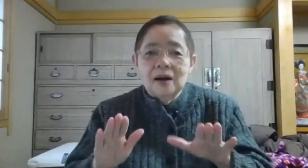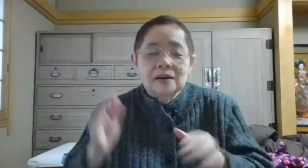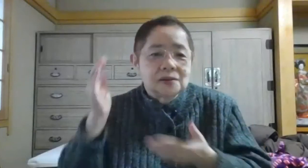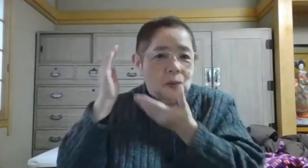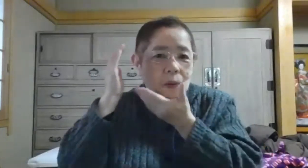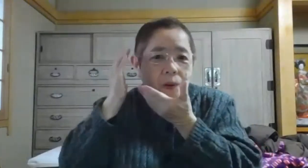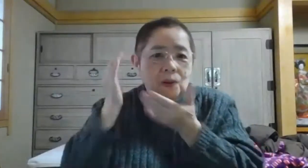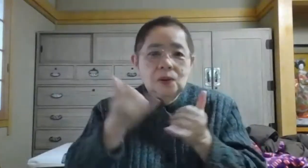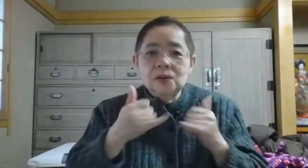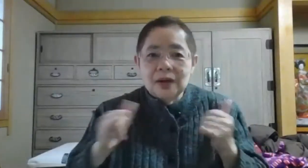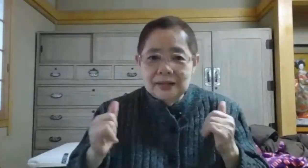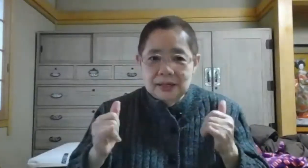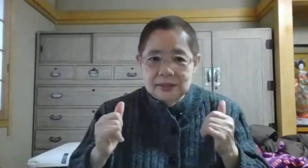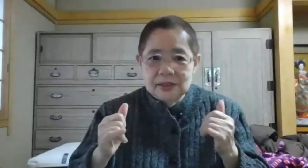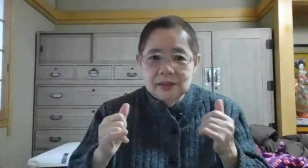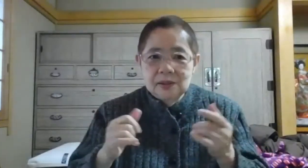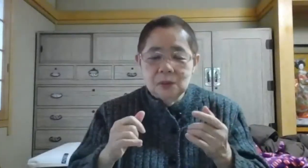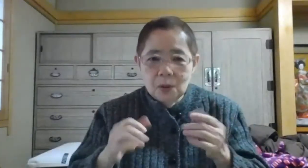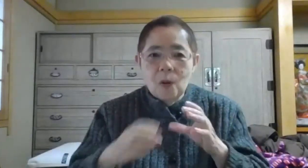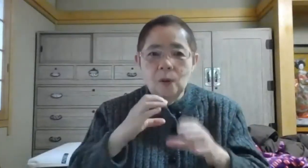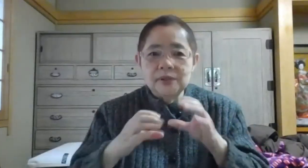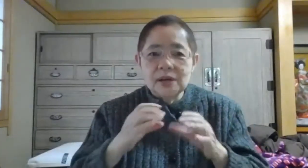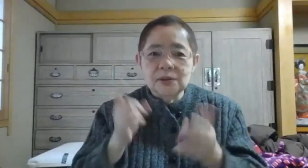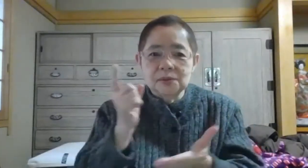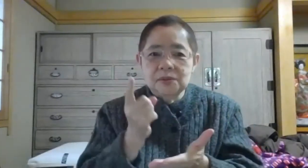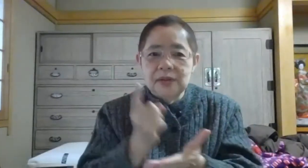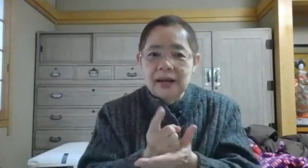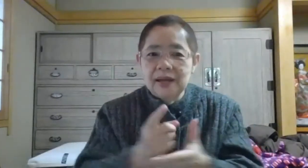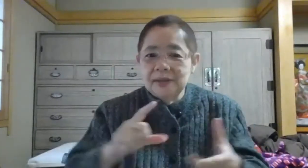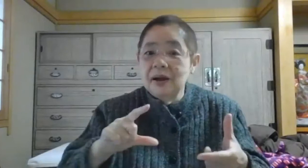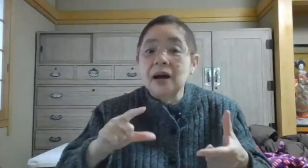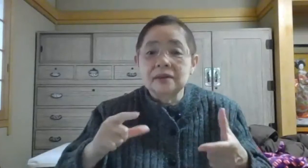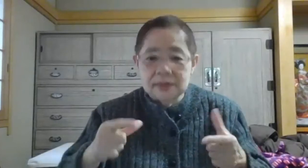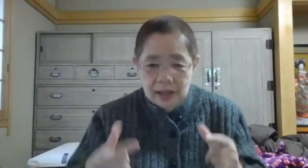今、老の方たちとのコミュケーションというだけではなくて